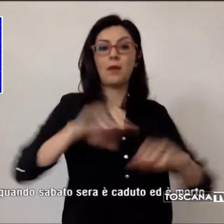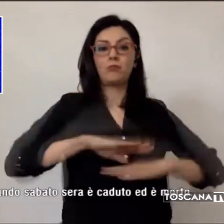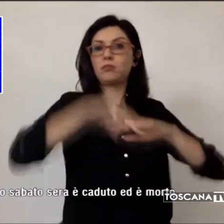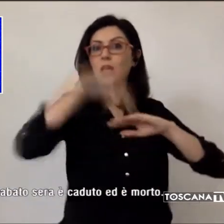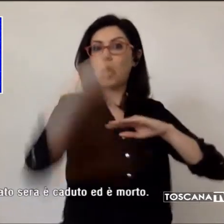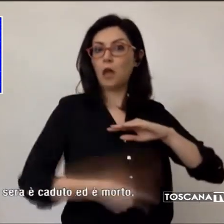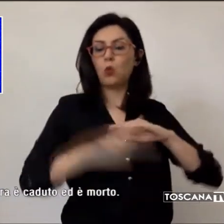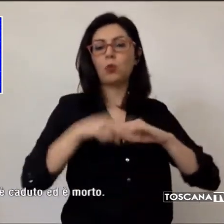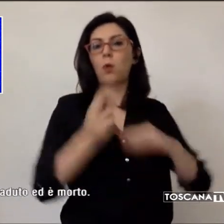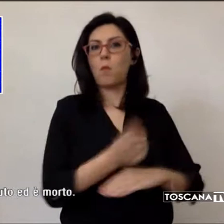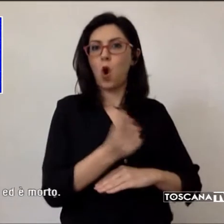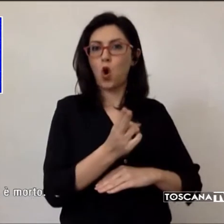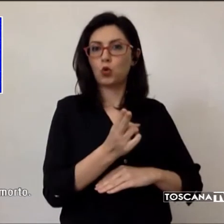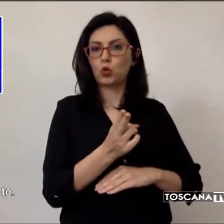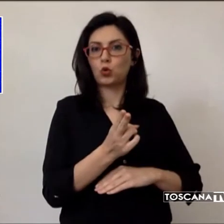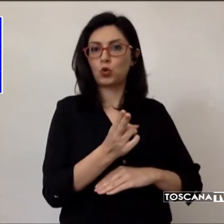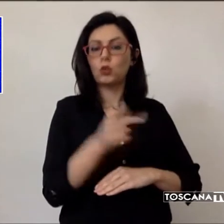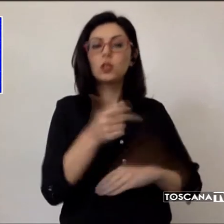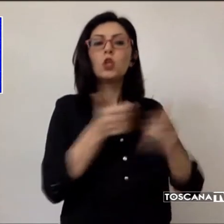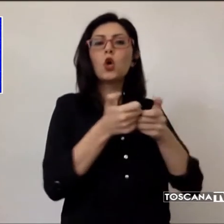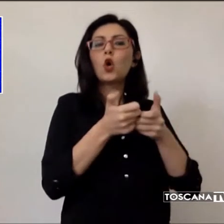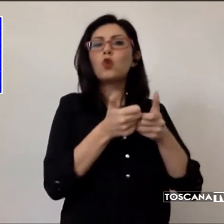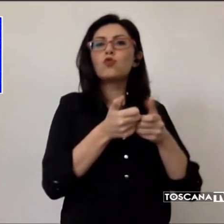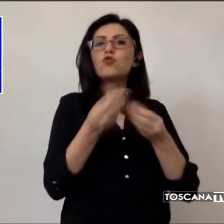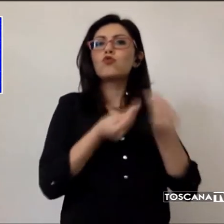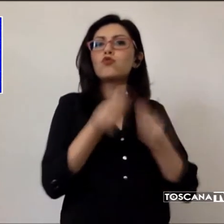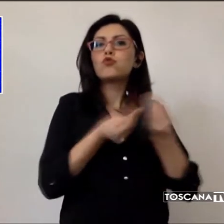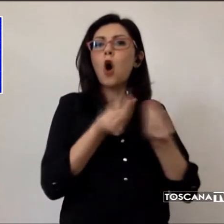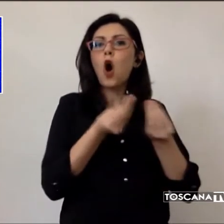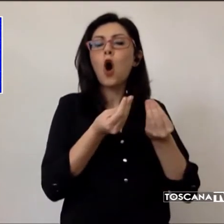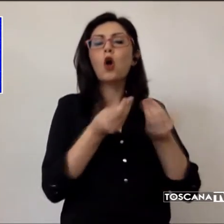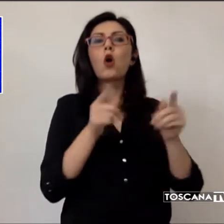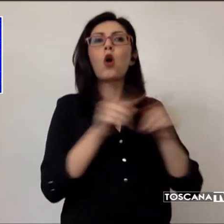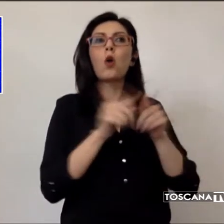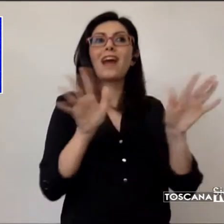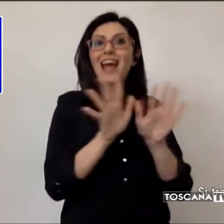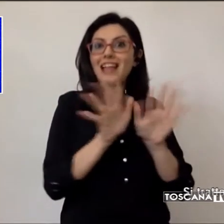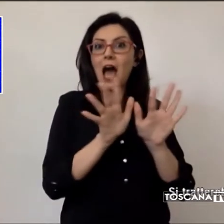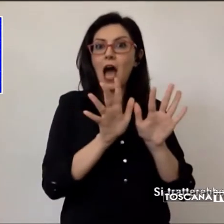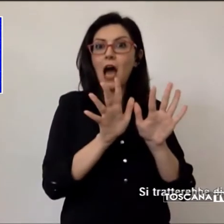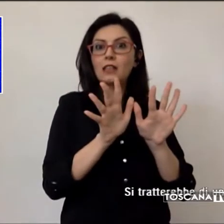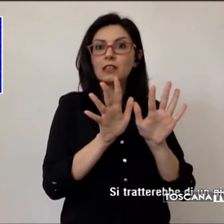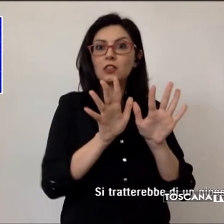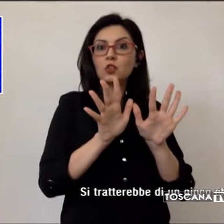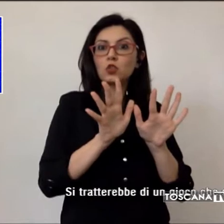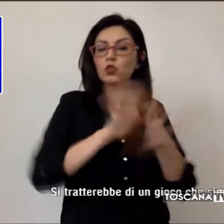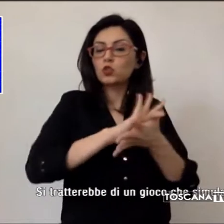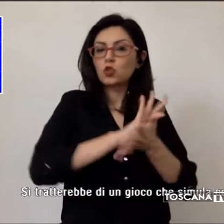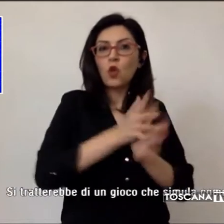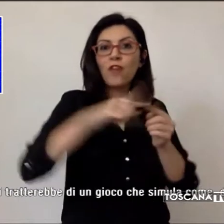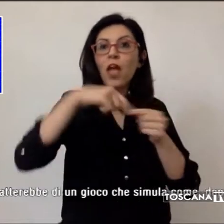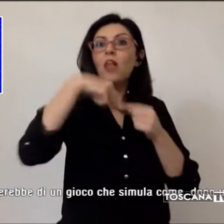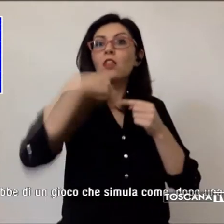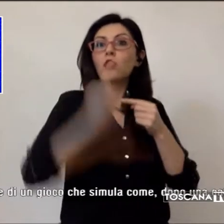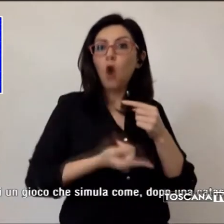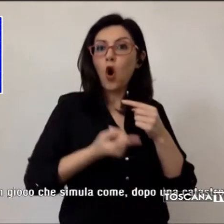Si tratterebbe di un gioco che simula come dopo una catastrofe la terra rischi di essere invasa dagli alieni